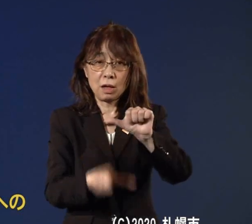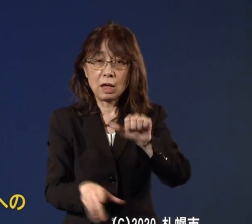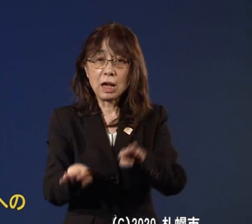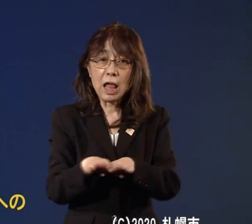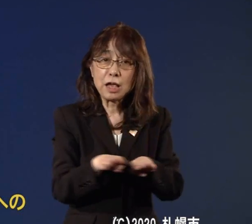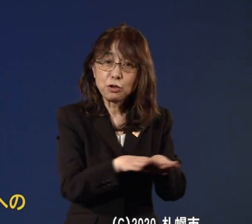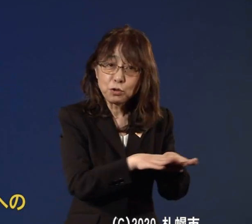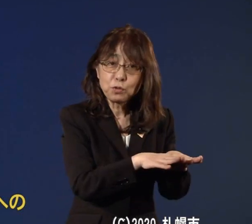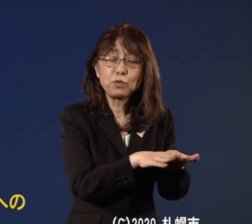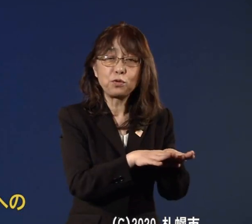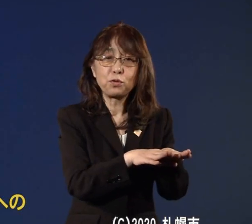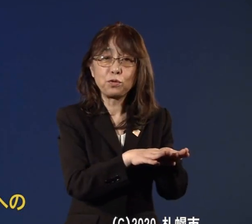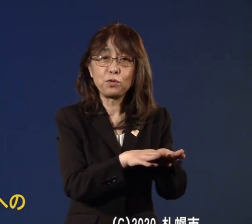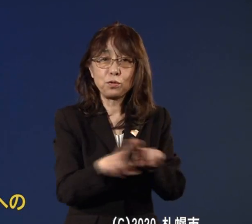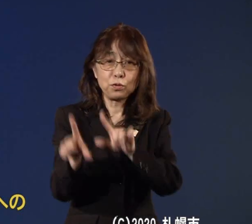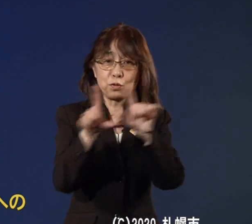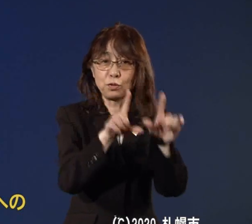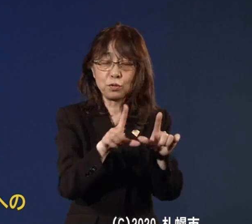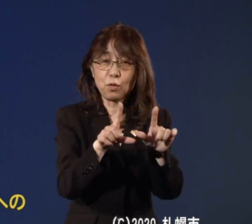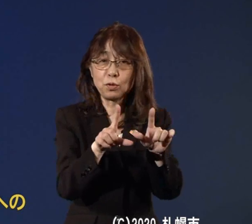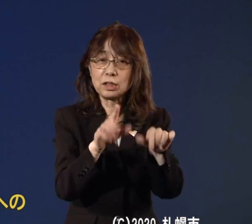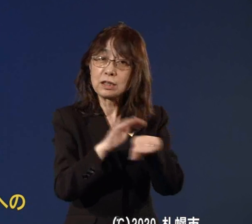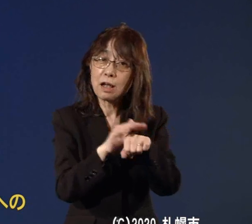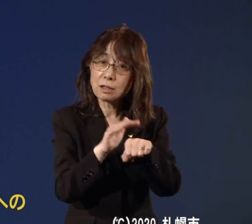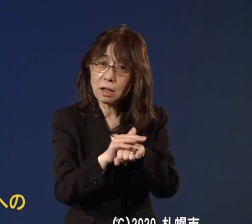お願いをしたいというふうに思います